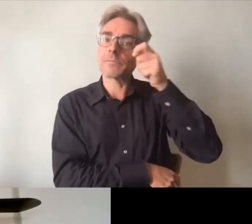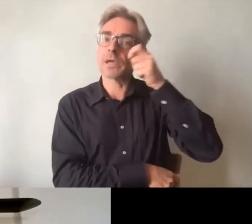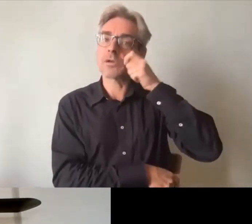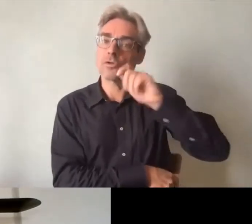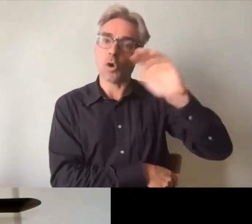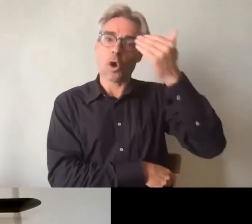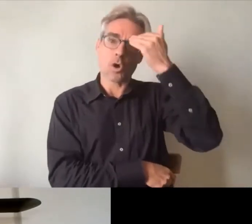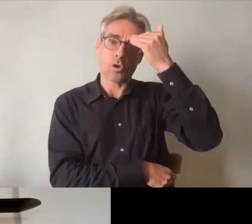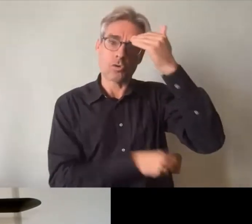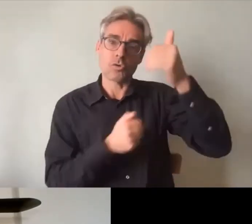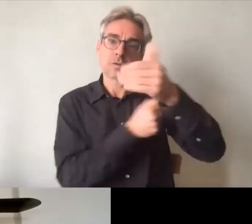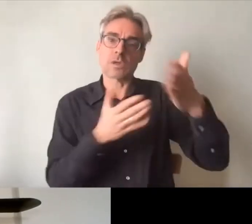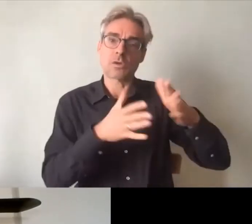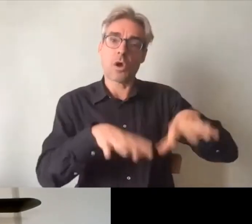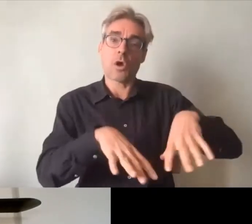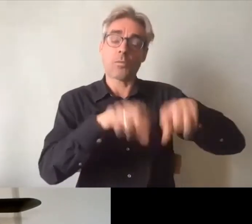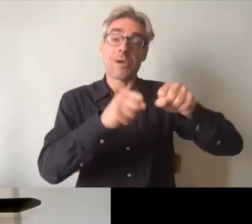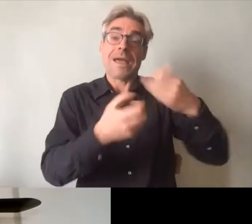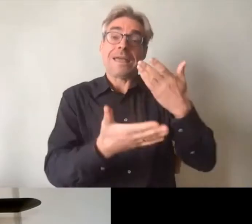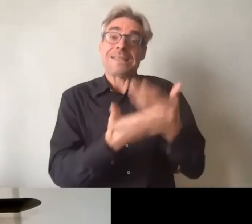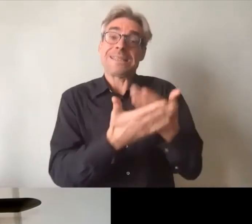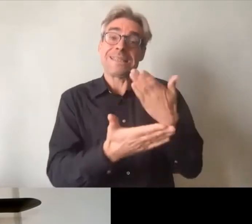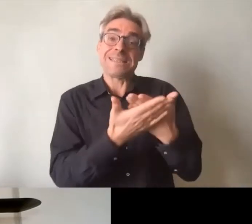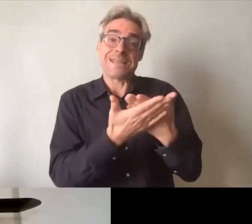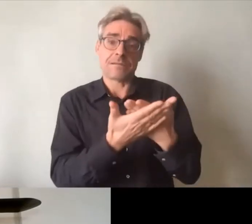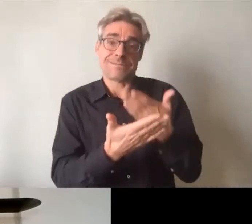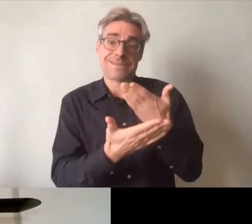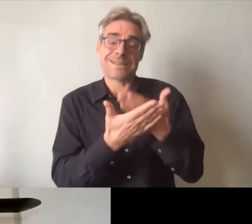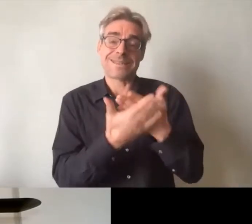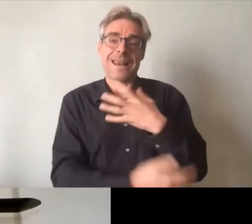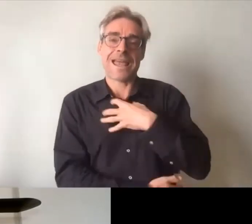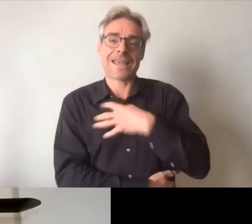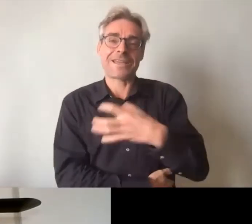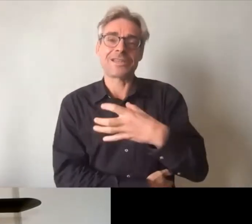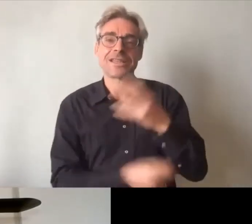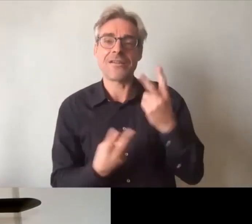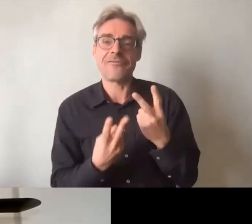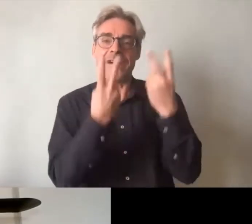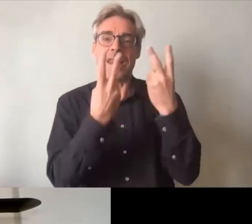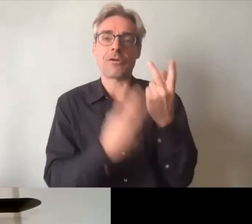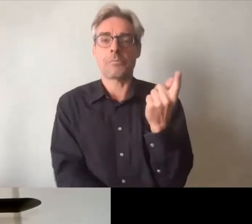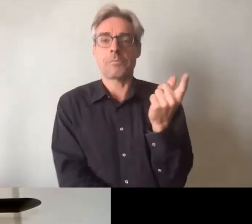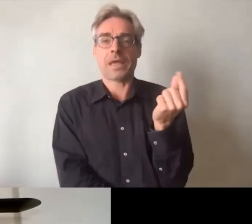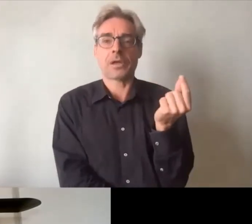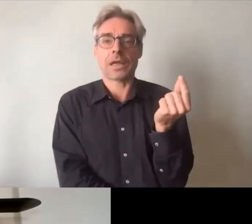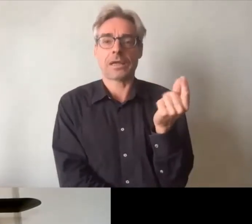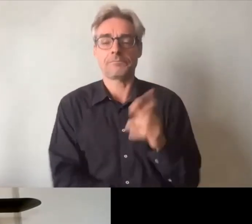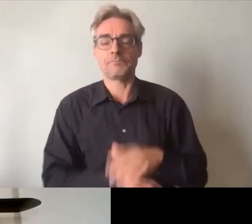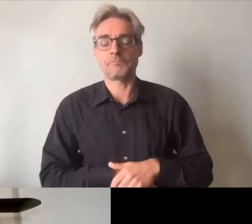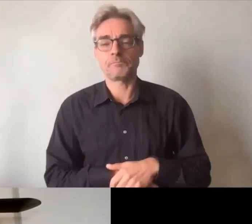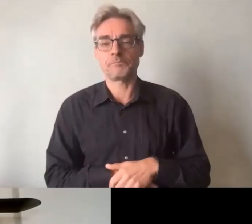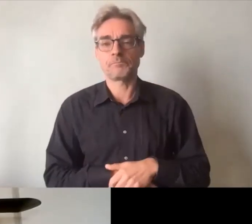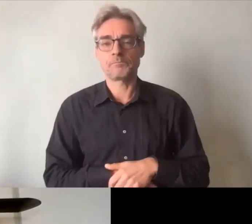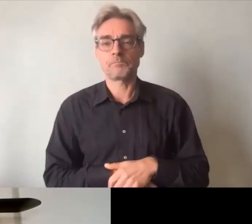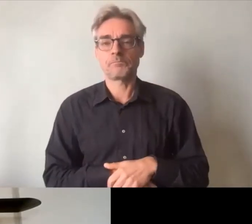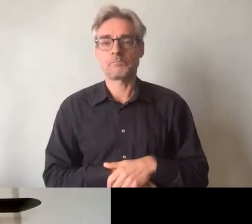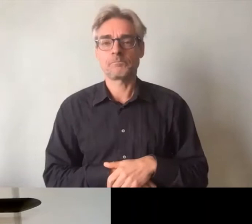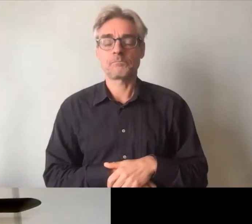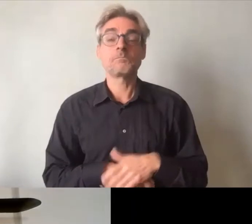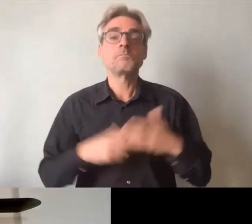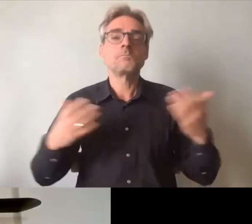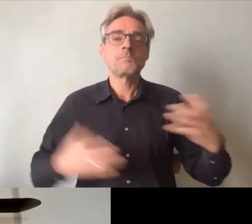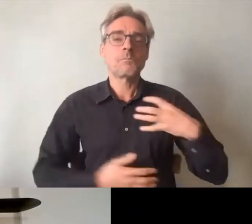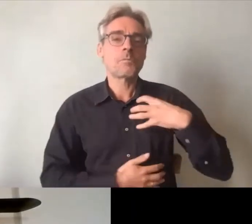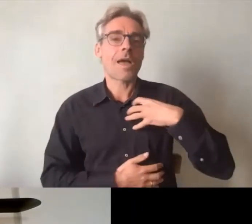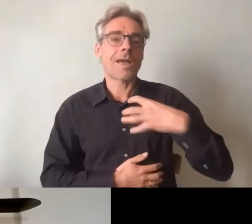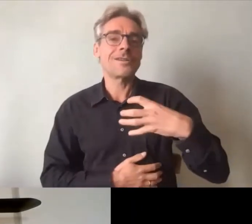secteur de l'emploi et je pense que c'est ça qui fait la richesse de notre partenariat donc cette richesse